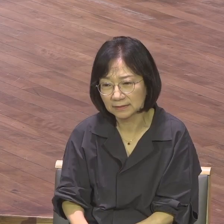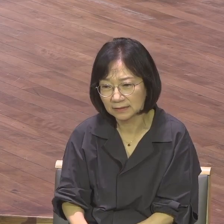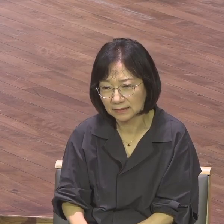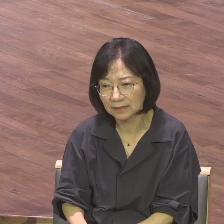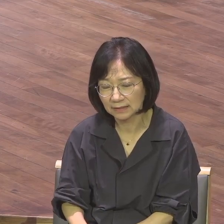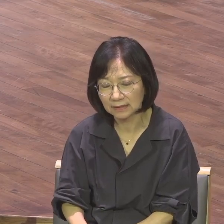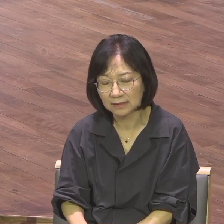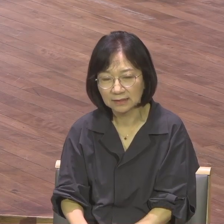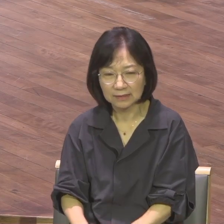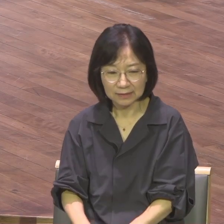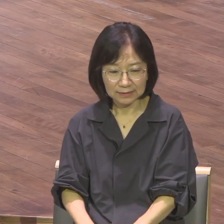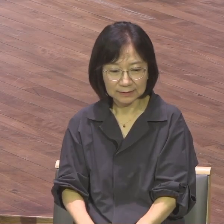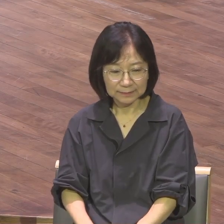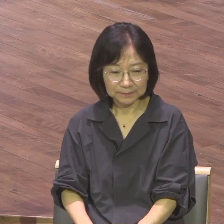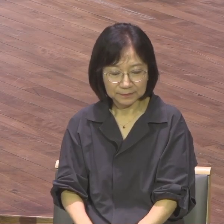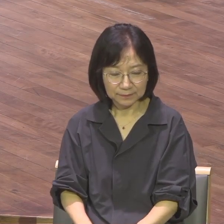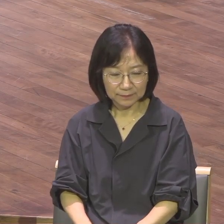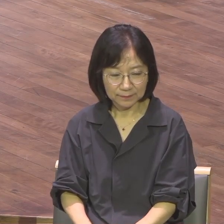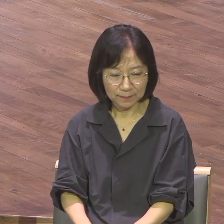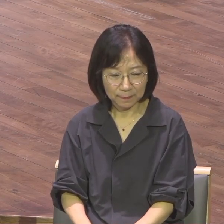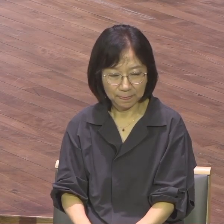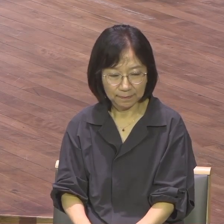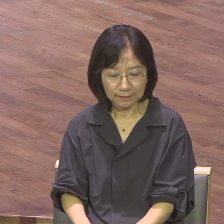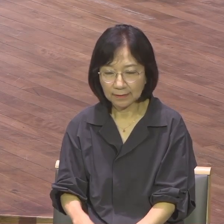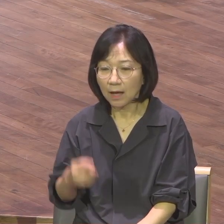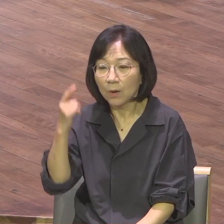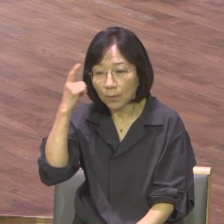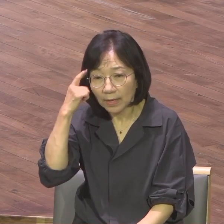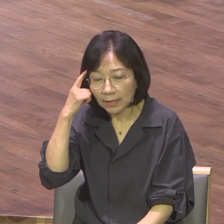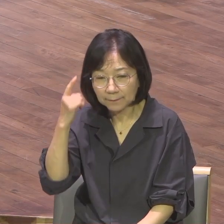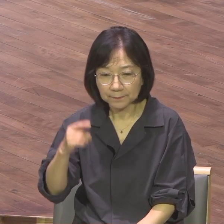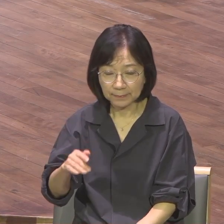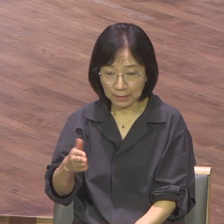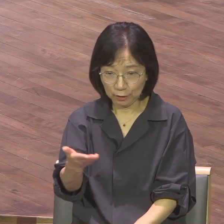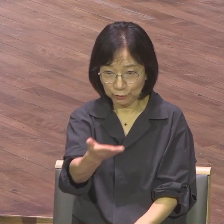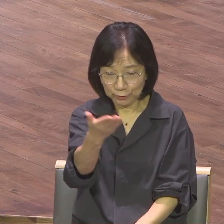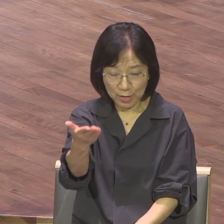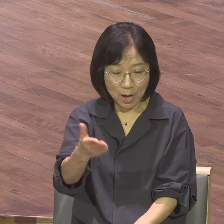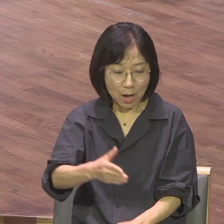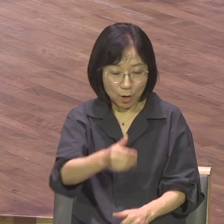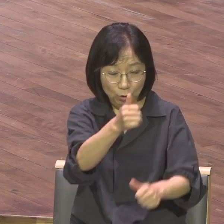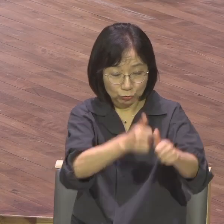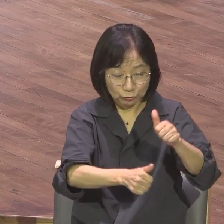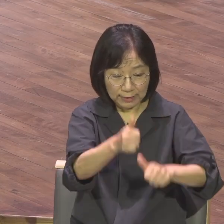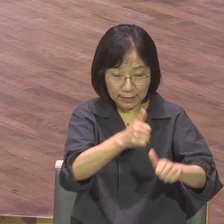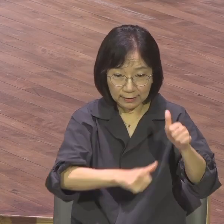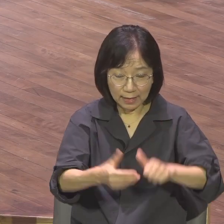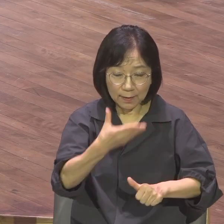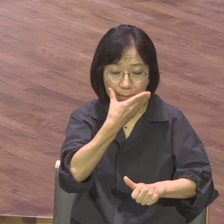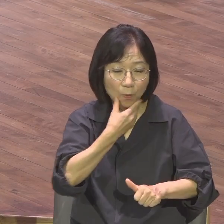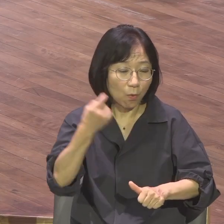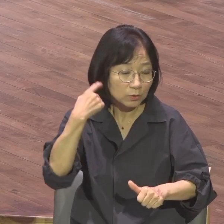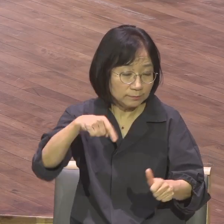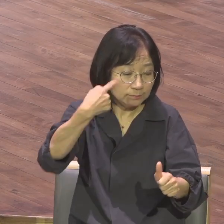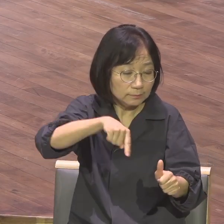치유되지 않은 영적 문제 여러가지 상처와 체질을 가지고 기성세대를